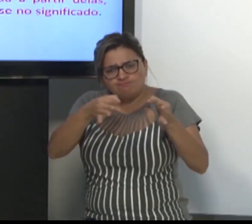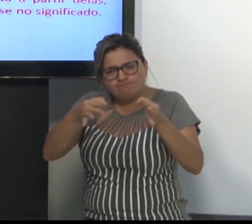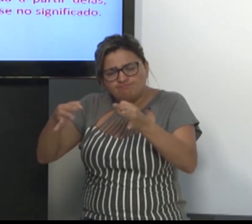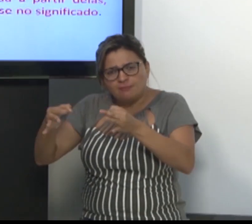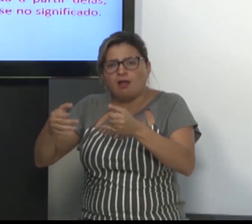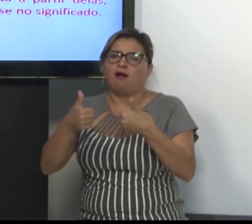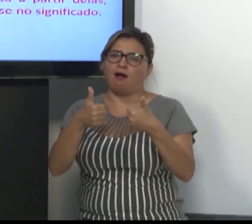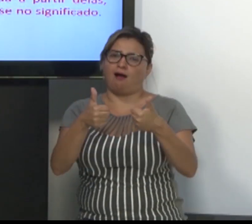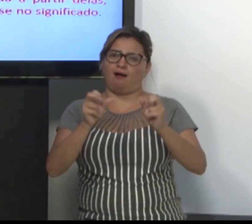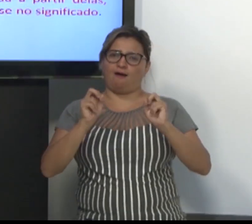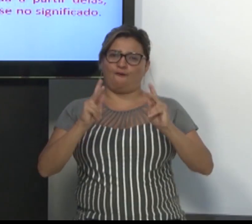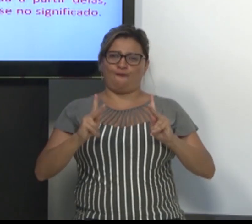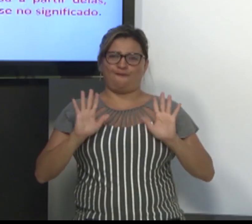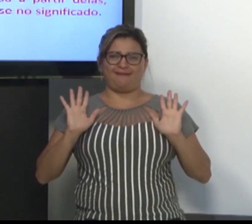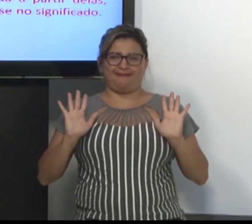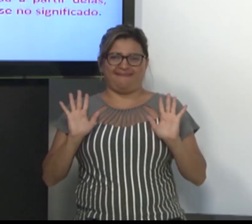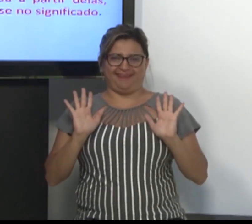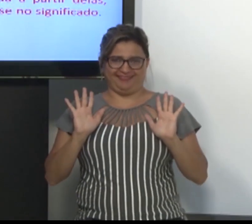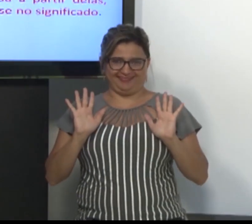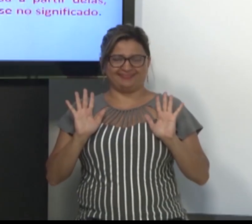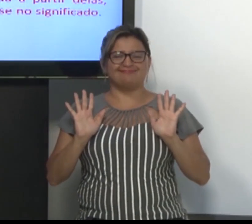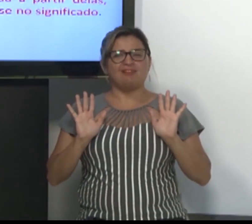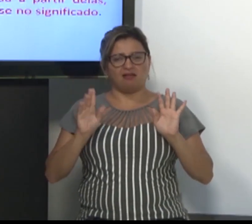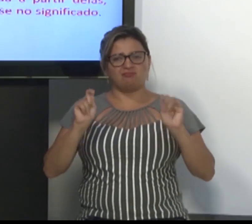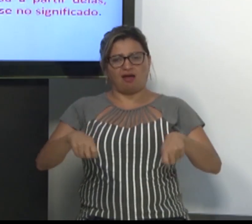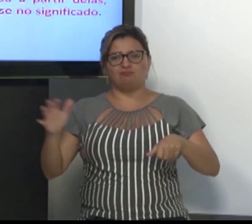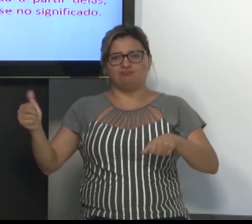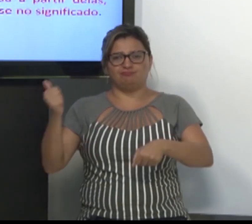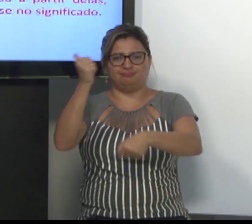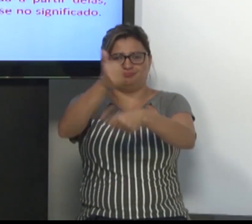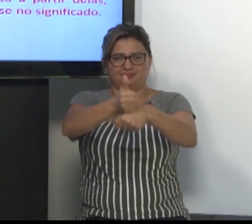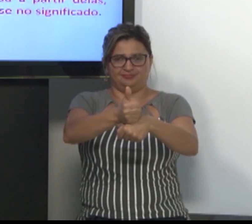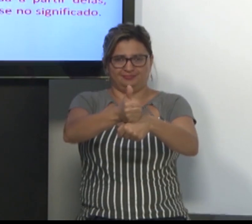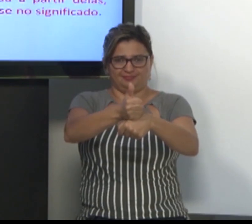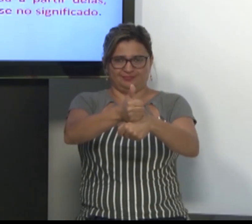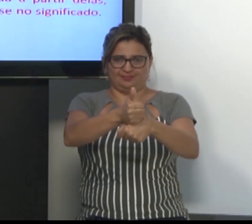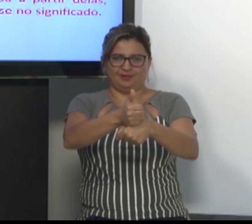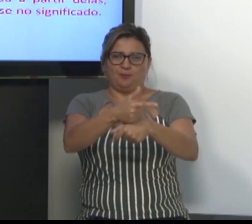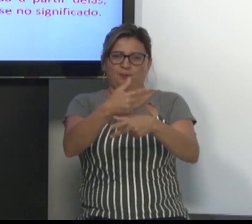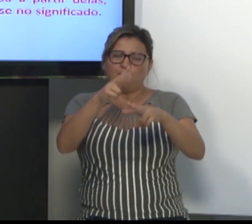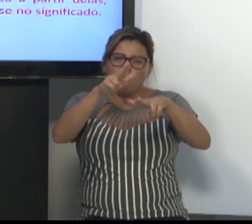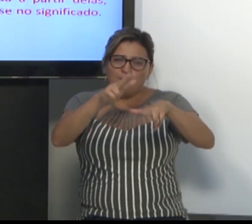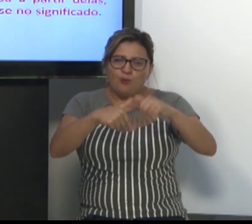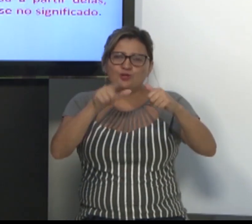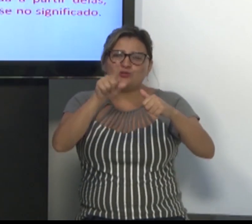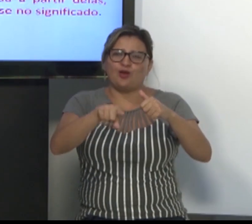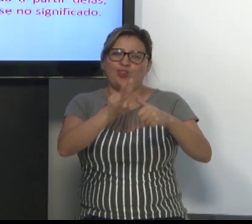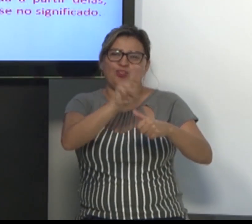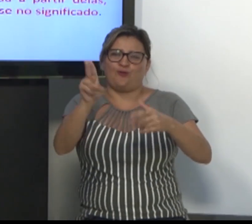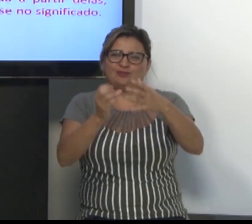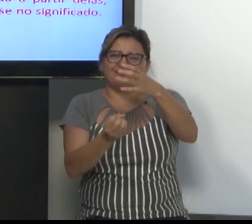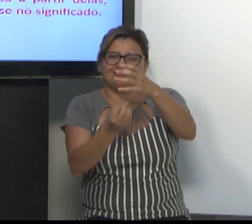original com essa substituição. Por isso, o nome síntese de construção.